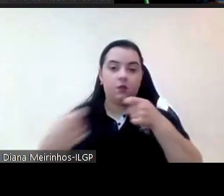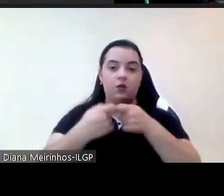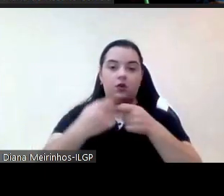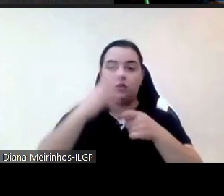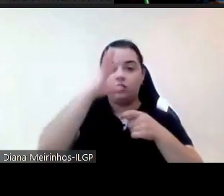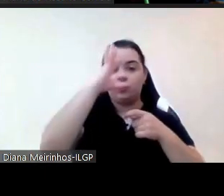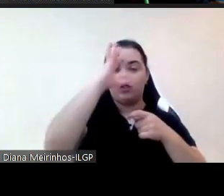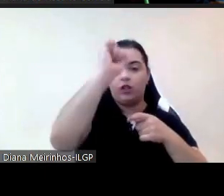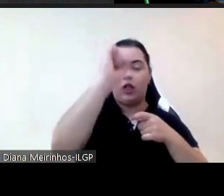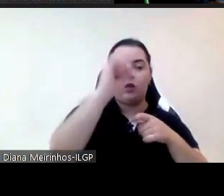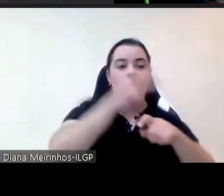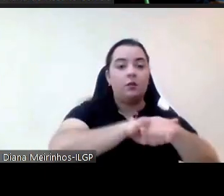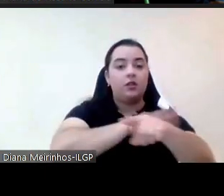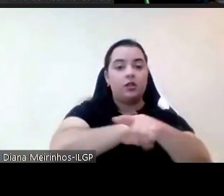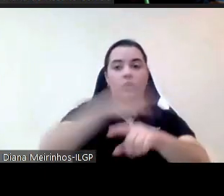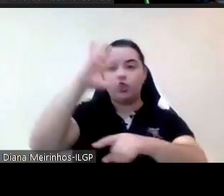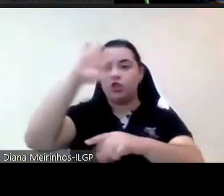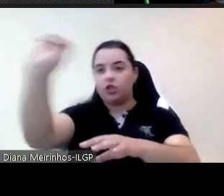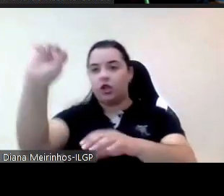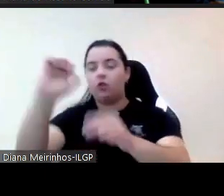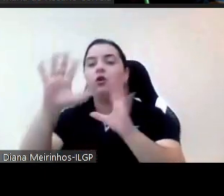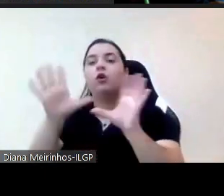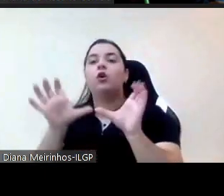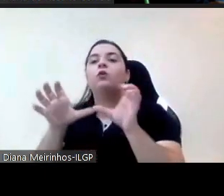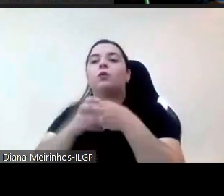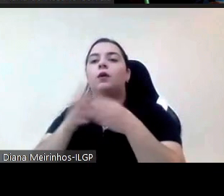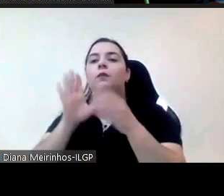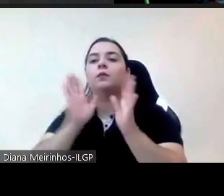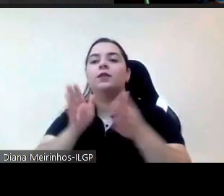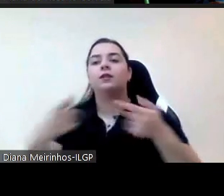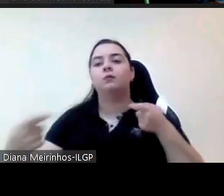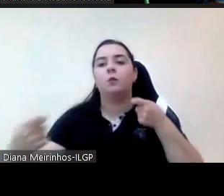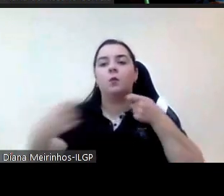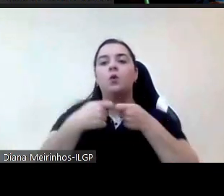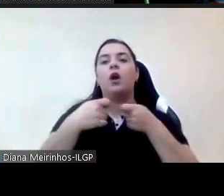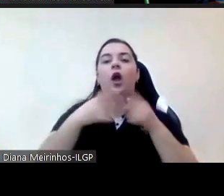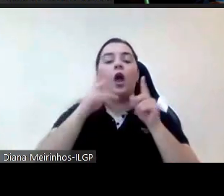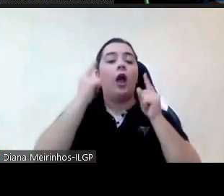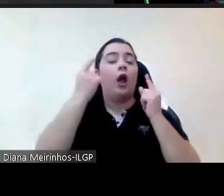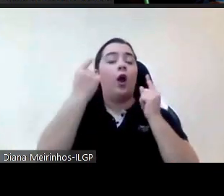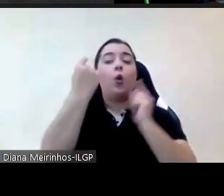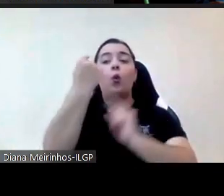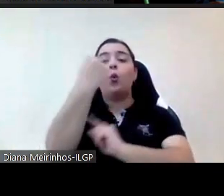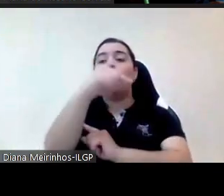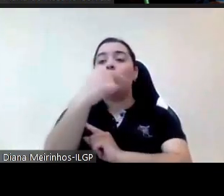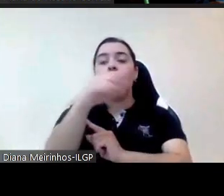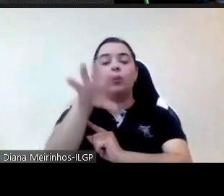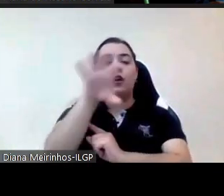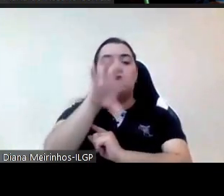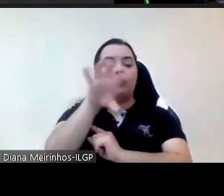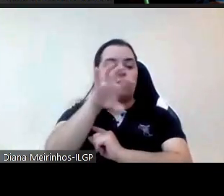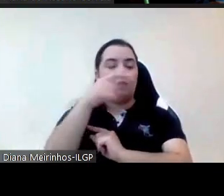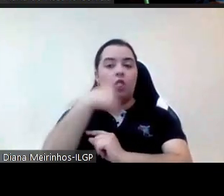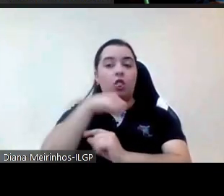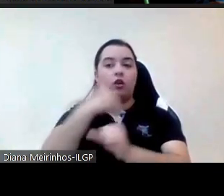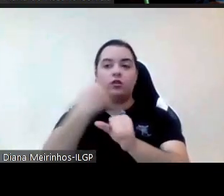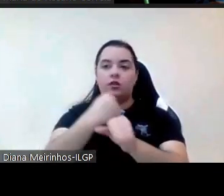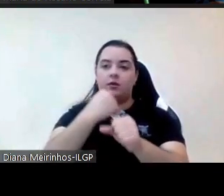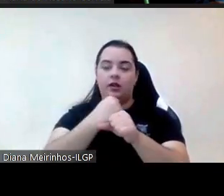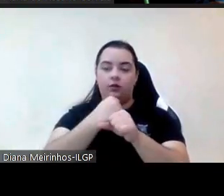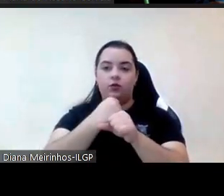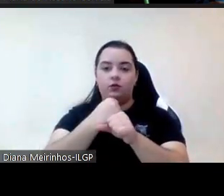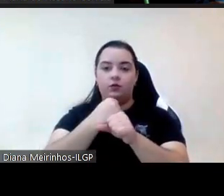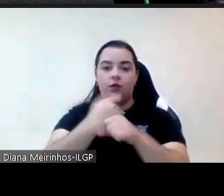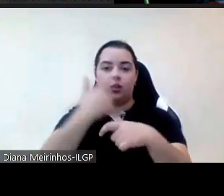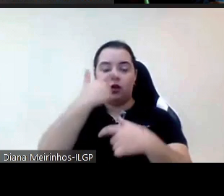é a única forma é o único ponto de vista sobre o qual nós de facto vemos a nossa missão pessoalmente e porque a